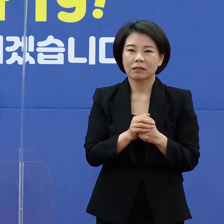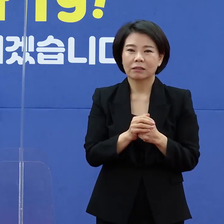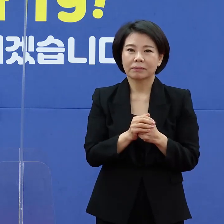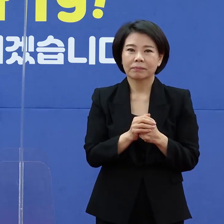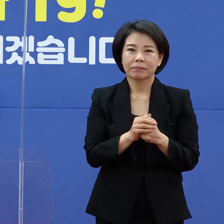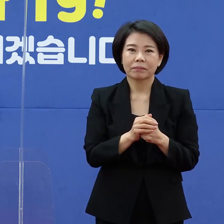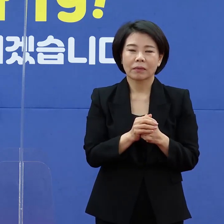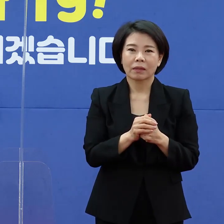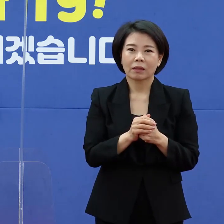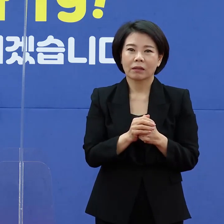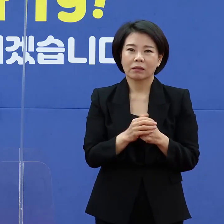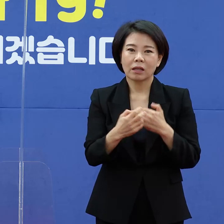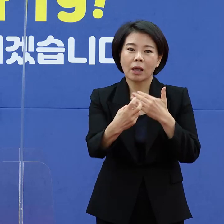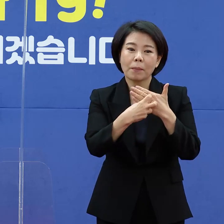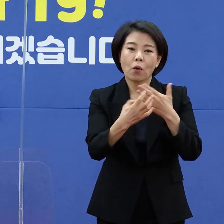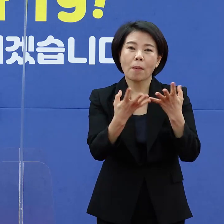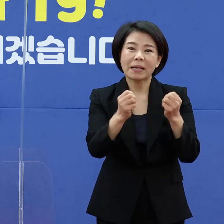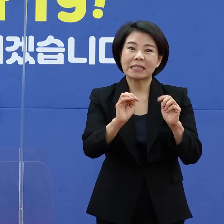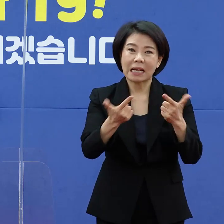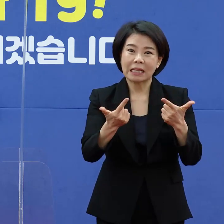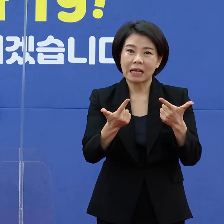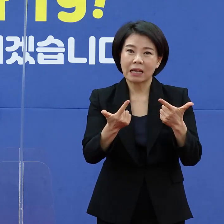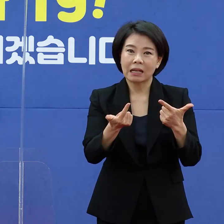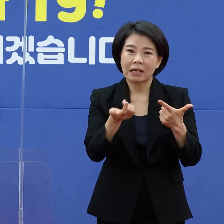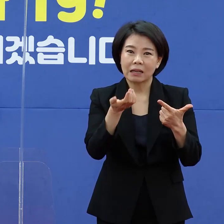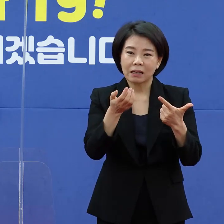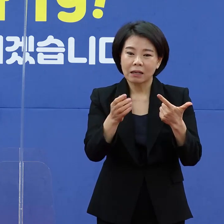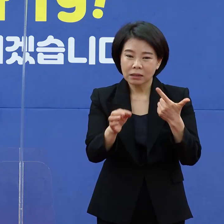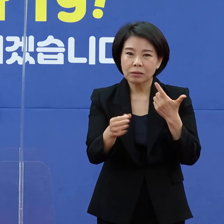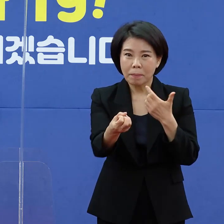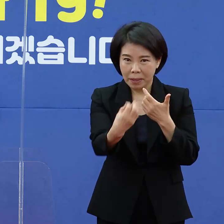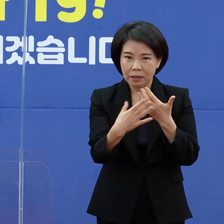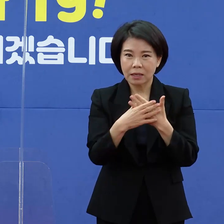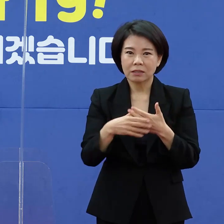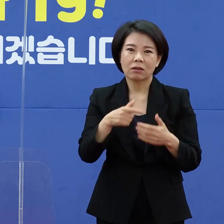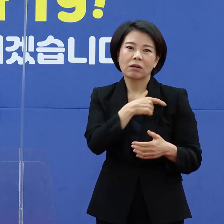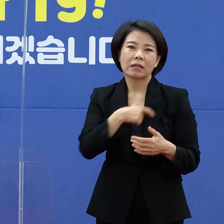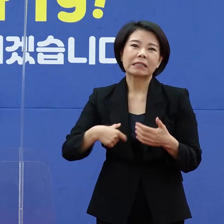많지 않은 그런 부분을 아마 상담센터가 그 역할을 대신할 수 있을 것이라고 봅니다.